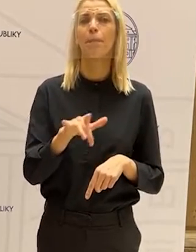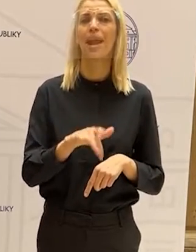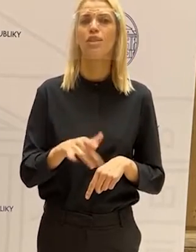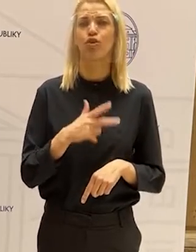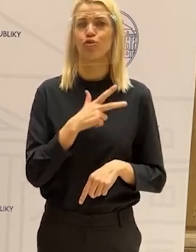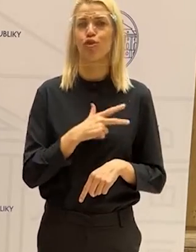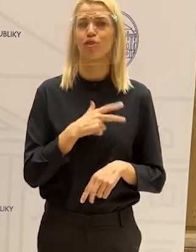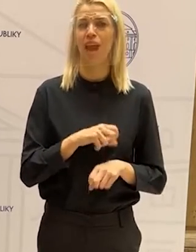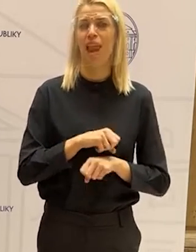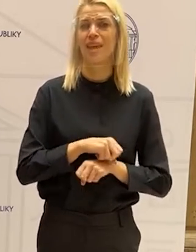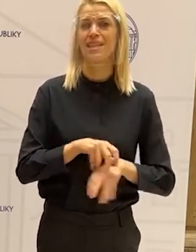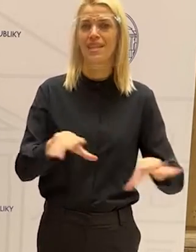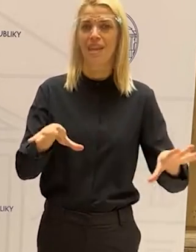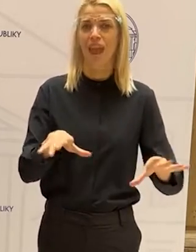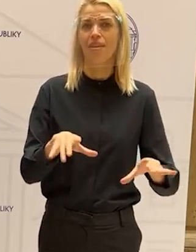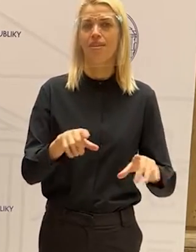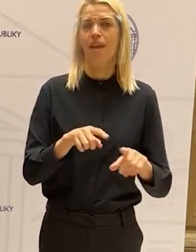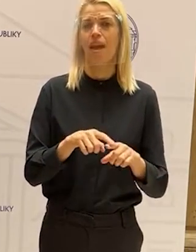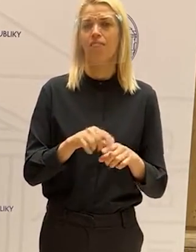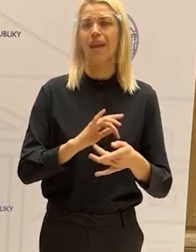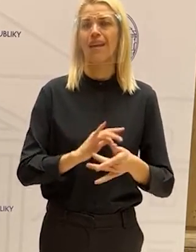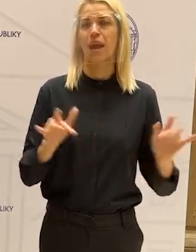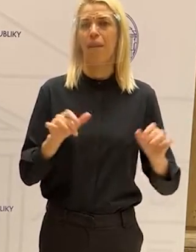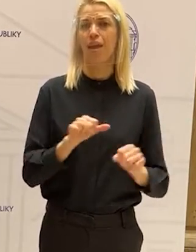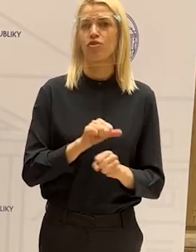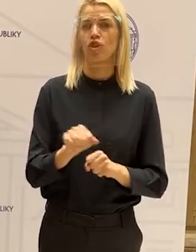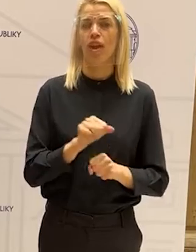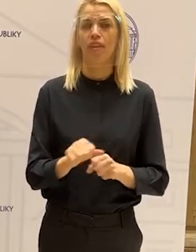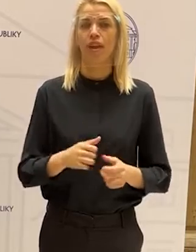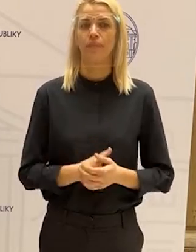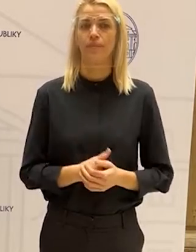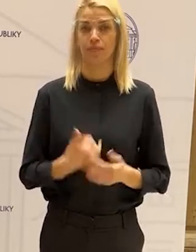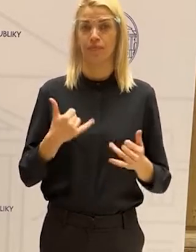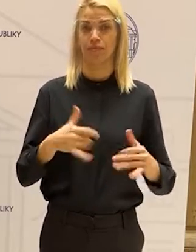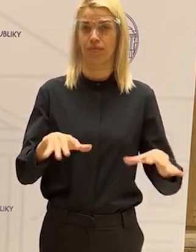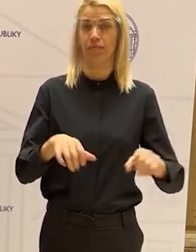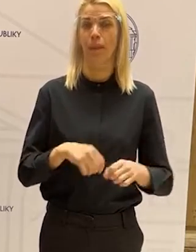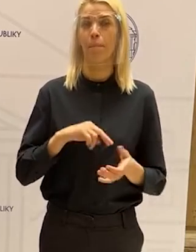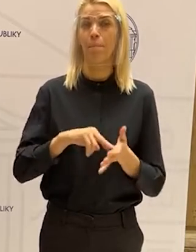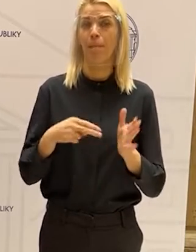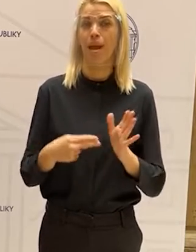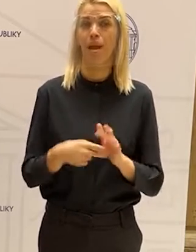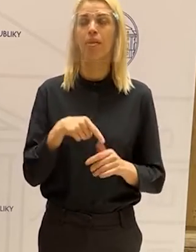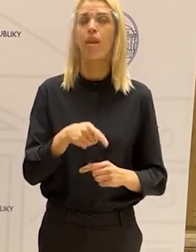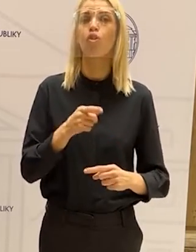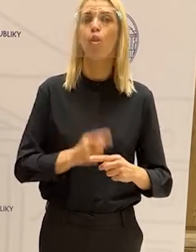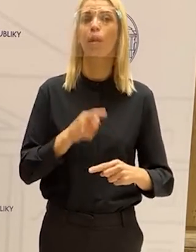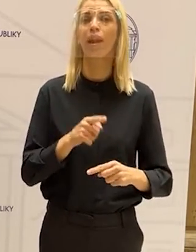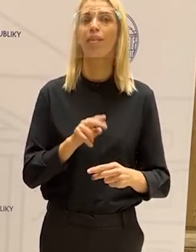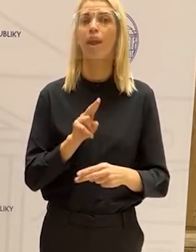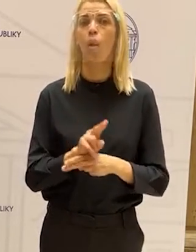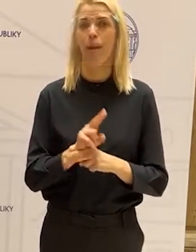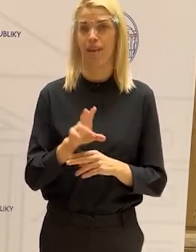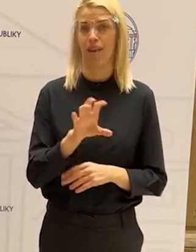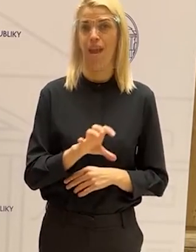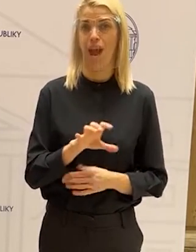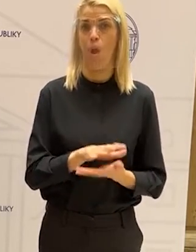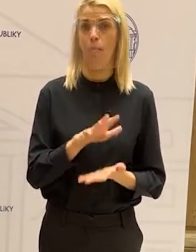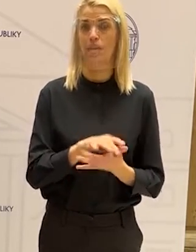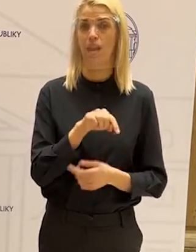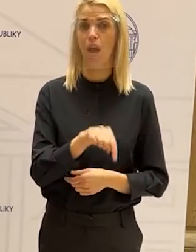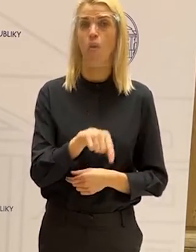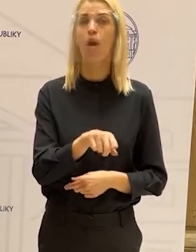sociálnych sietí. Čo sa týka akčného plánu, ktorý bol teda schválený dnes na vláde, tak obsahuje konkrétne opatrenia. Jednak je to